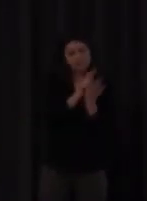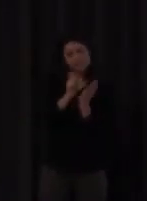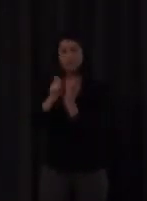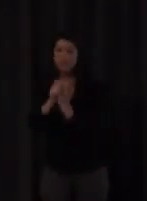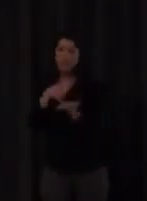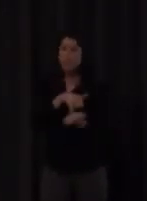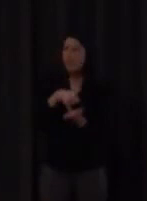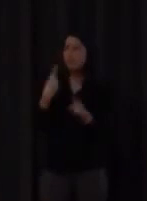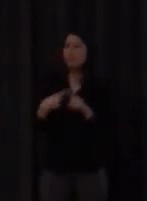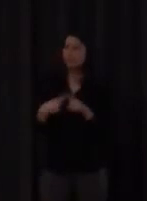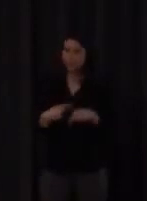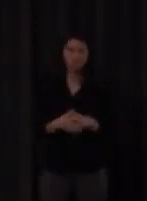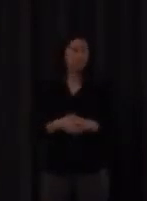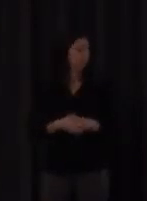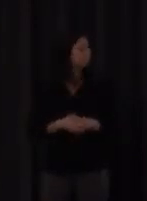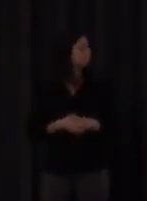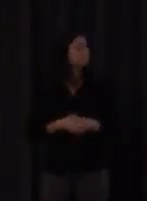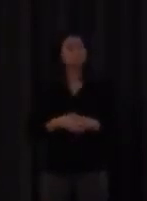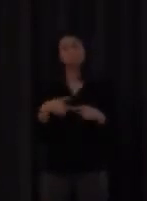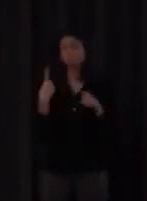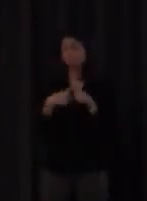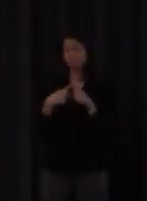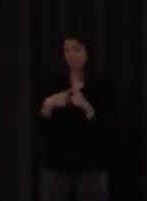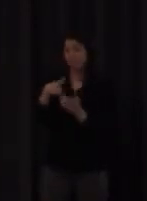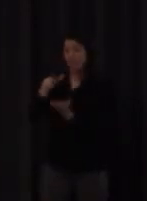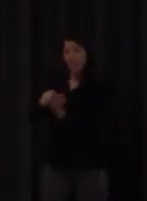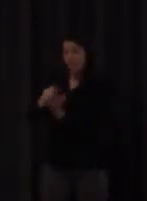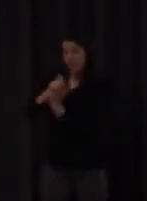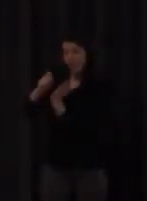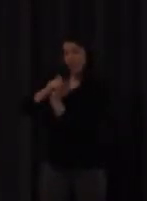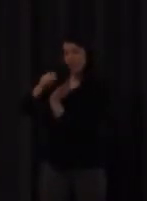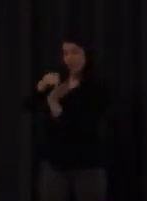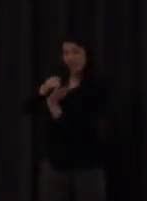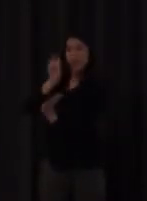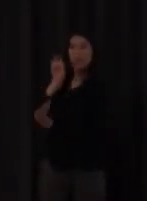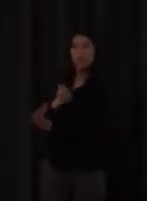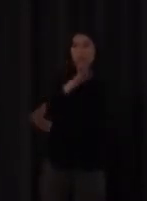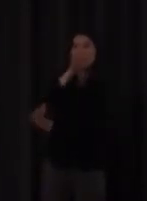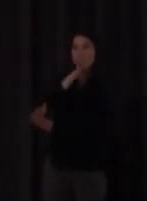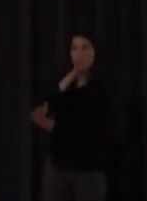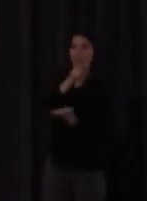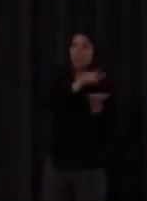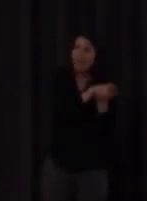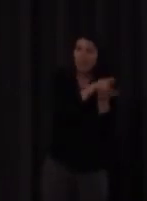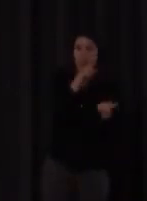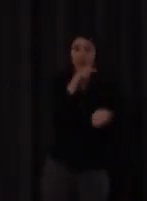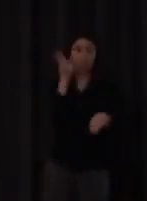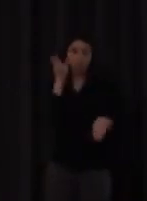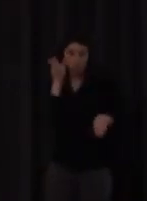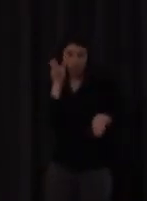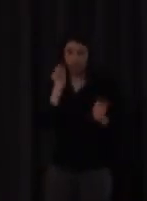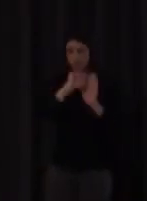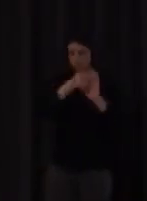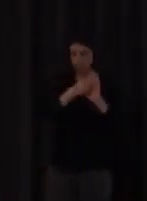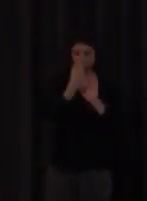bien porque la lengua escrita es un reflejo de la lengua audio-oral punto número uno importantísimo